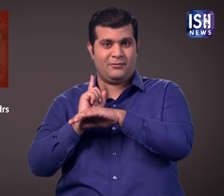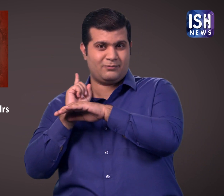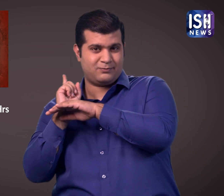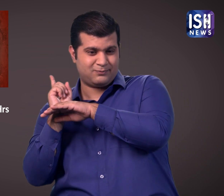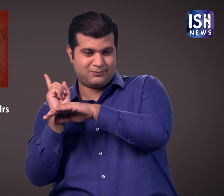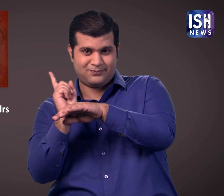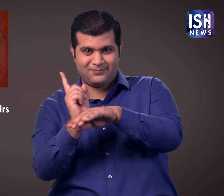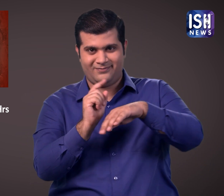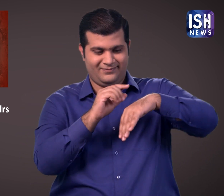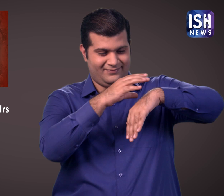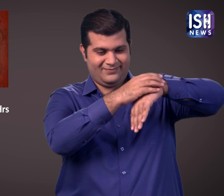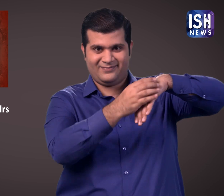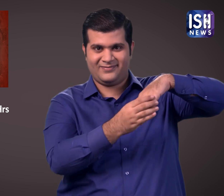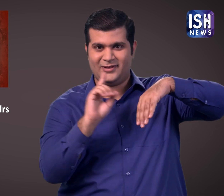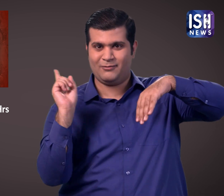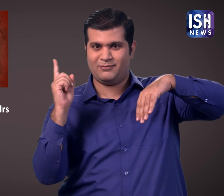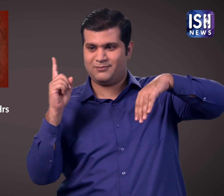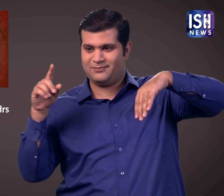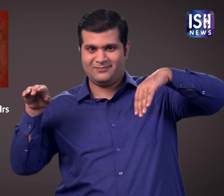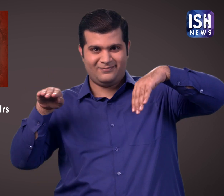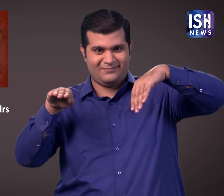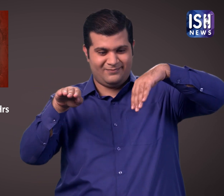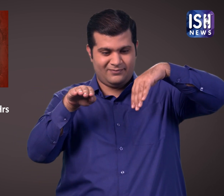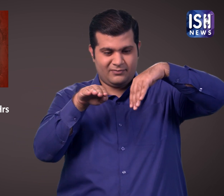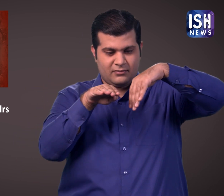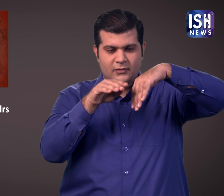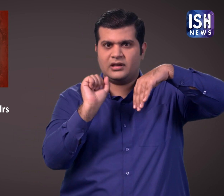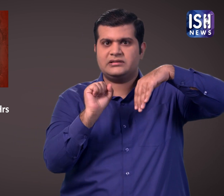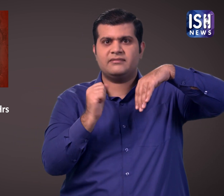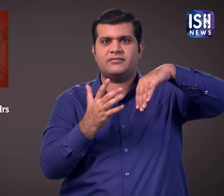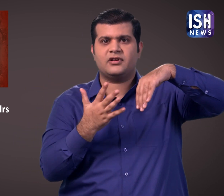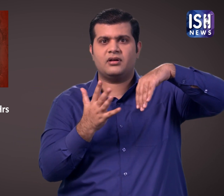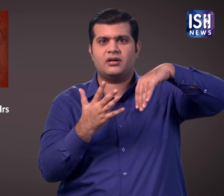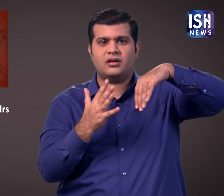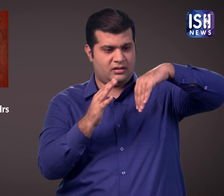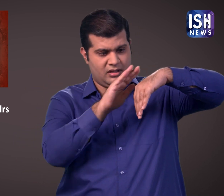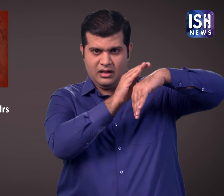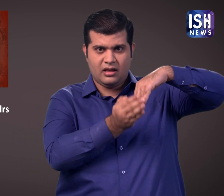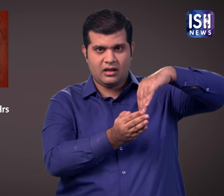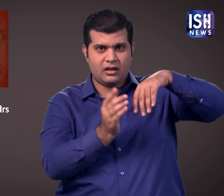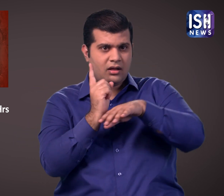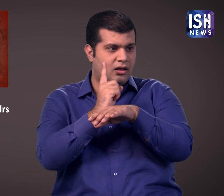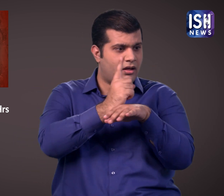फिर उन्होंने हेलिकॉप्टर बुलाया लेकिन वह असफल रहा क्यूकि वह खड़ी पहाडी के करीब नहीं जा सका